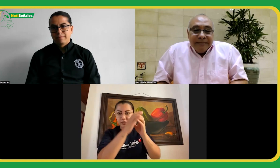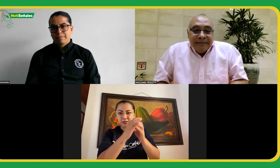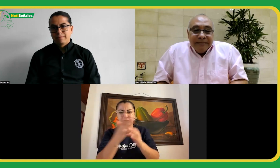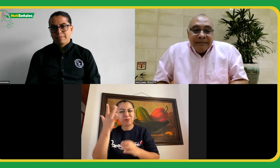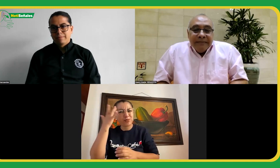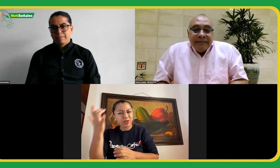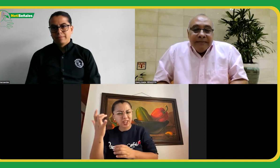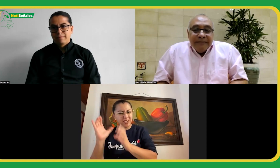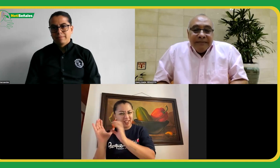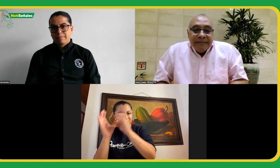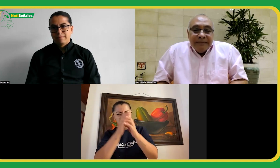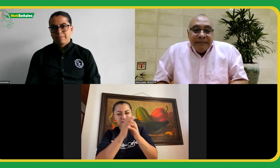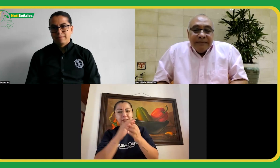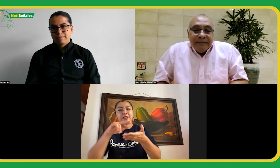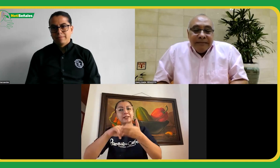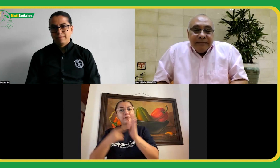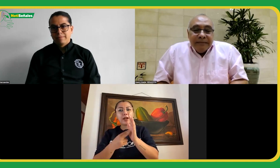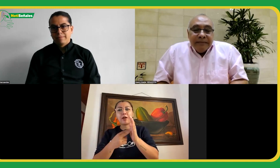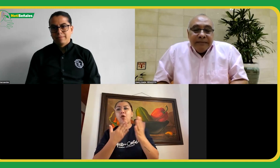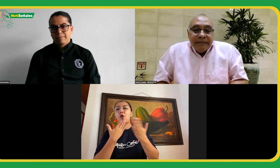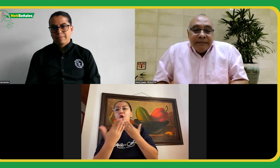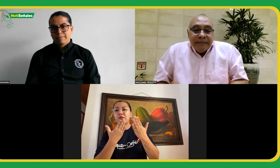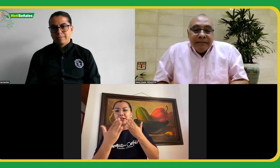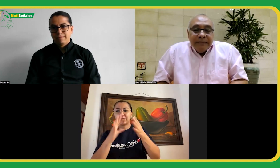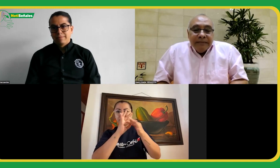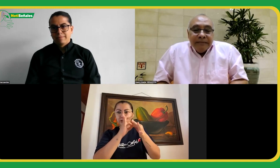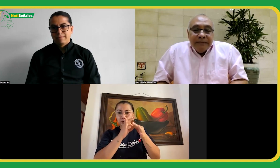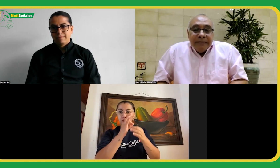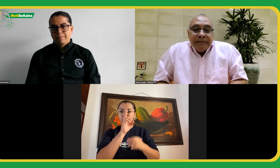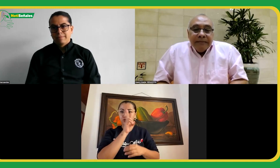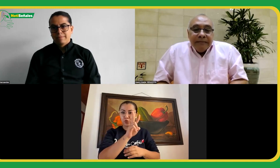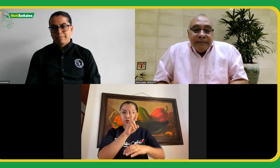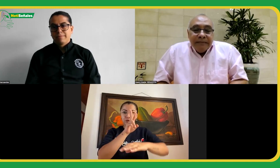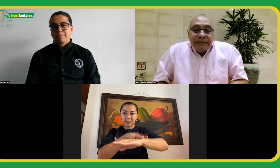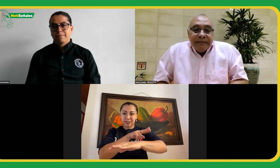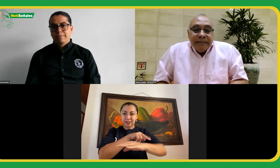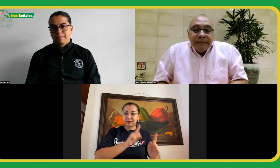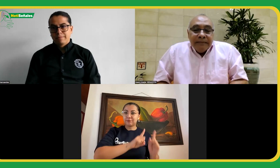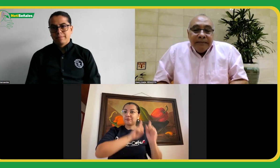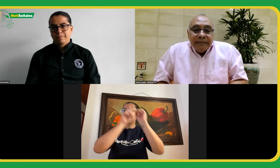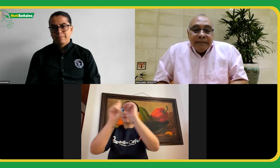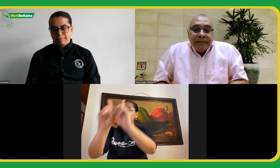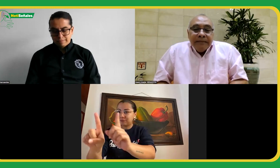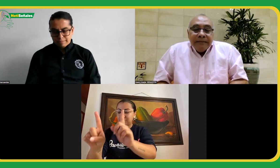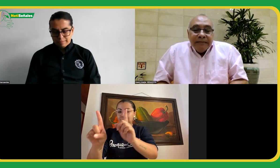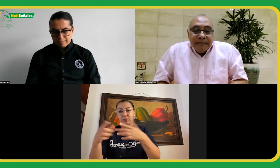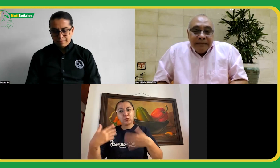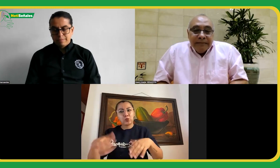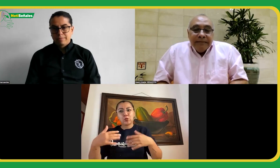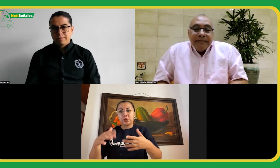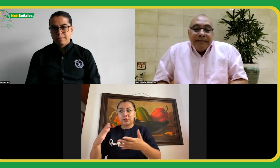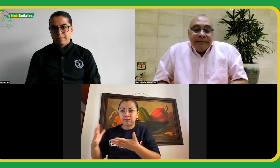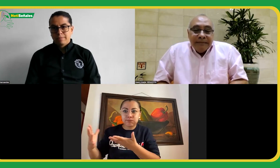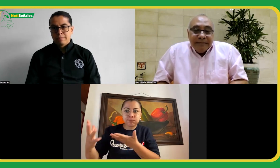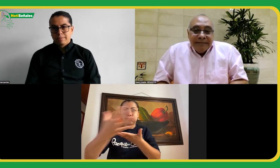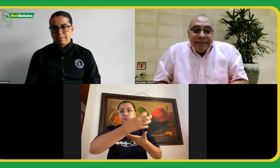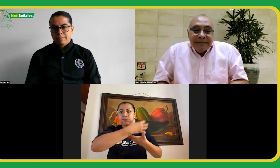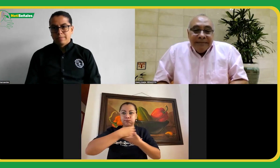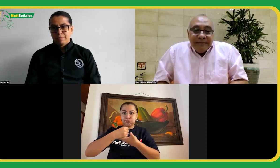porque las asociaciones pues han confiado en nosotros dos como delegados pues que vamos a recoger toda